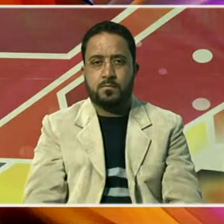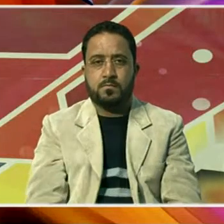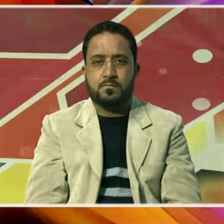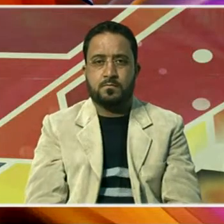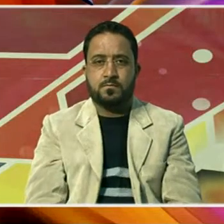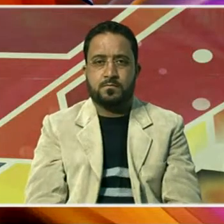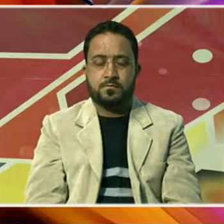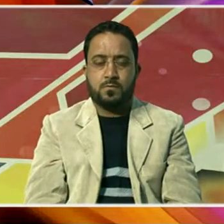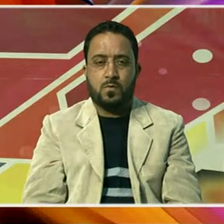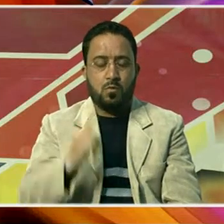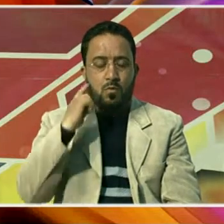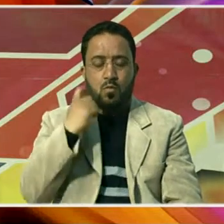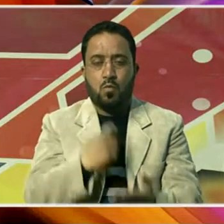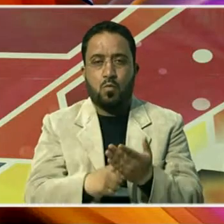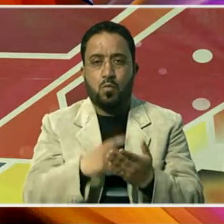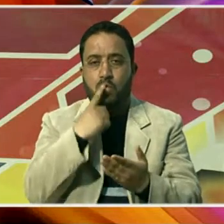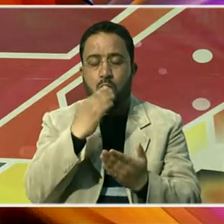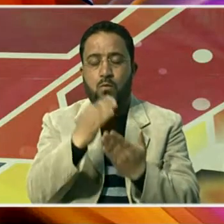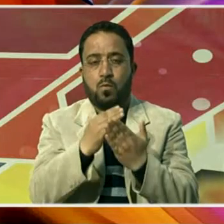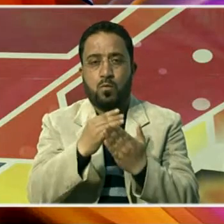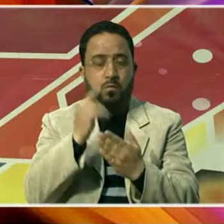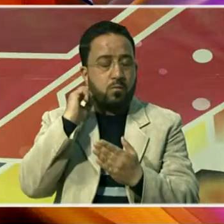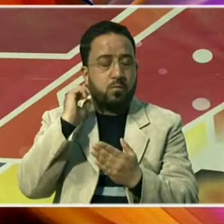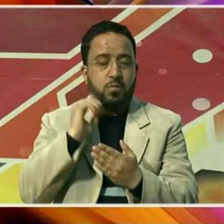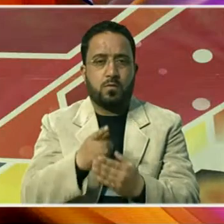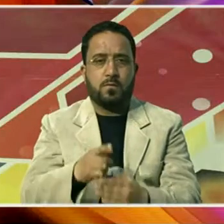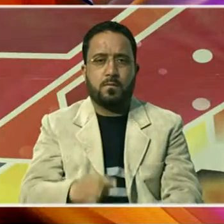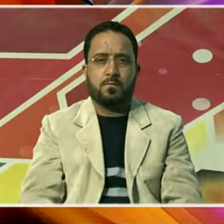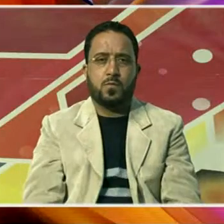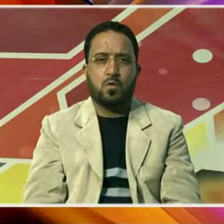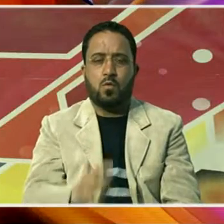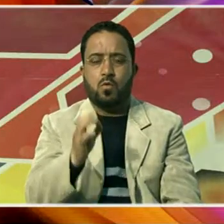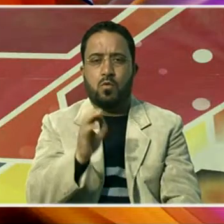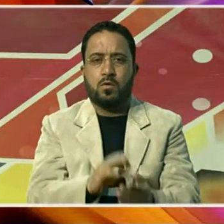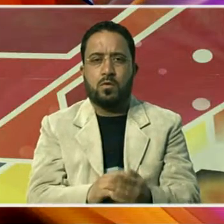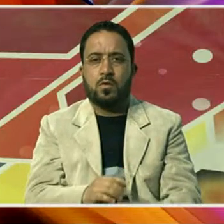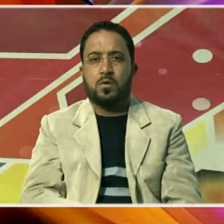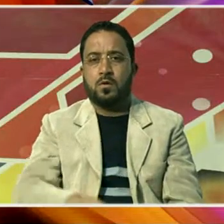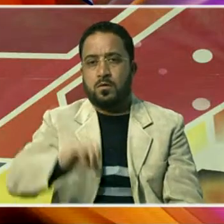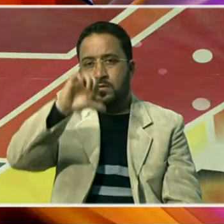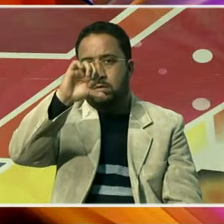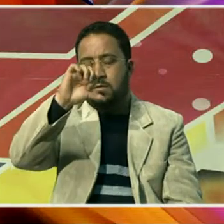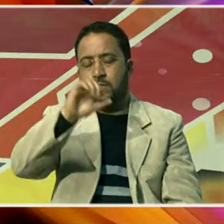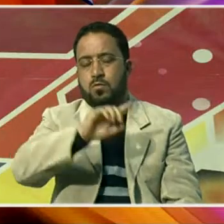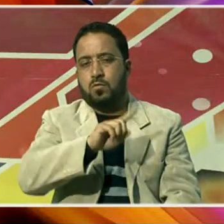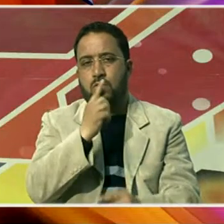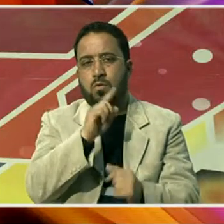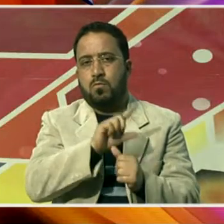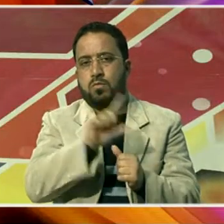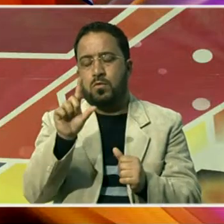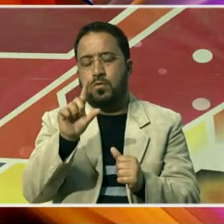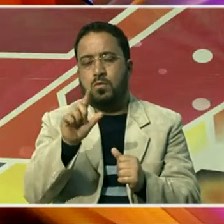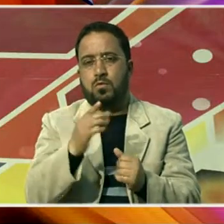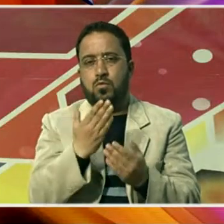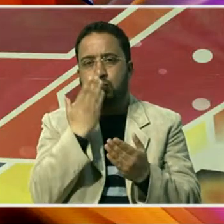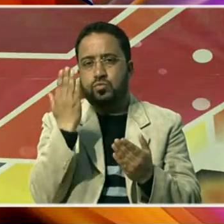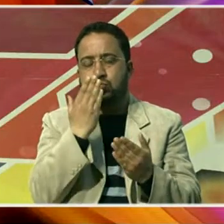یہ فیصلہ لیا گیا ہے کہ نوے جماعت تک سبی تعلیمی ادارے